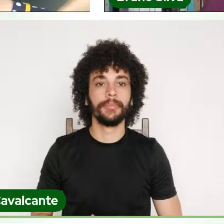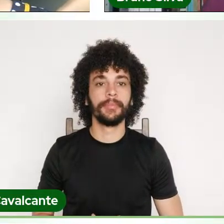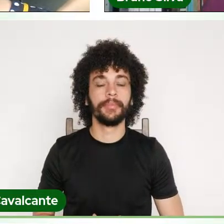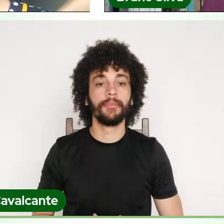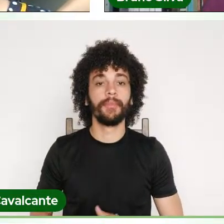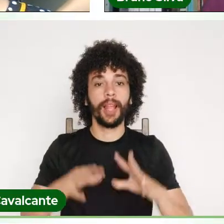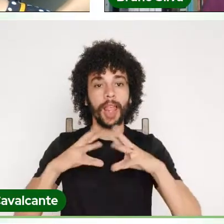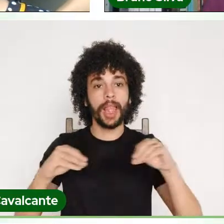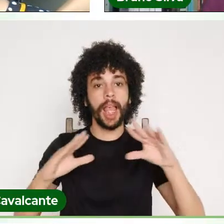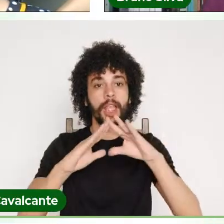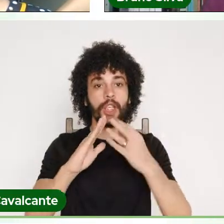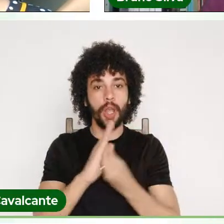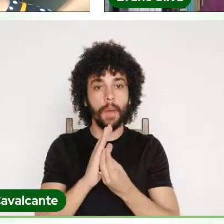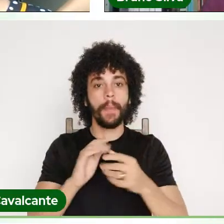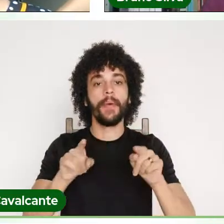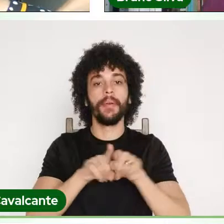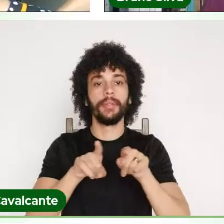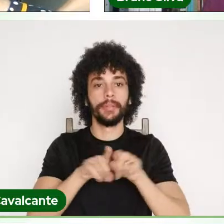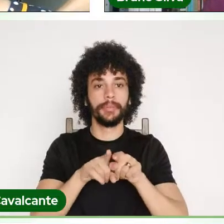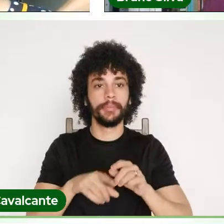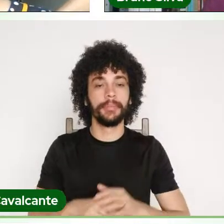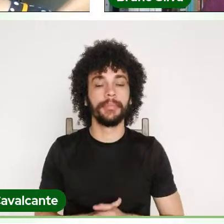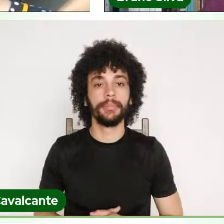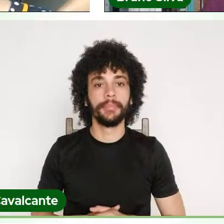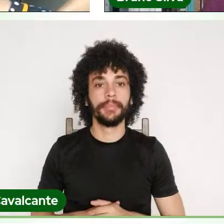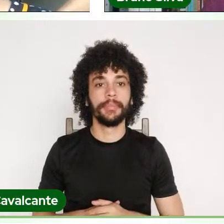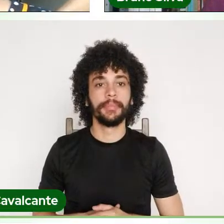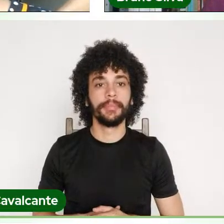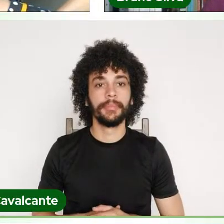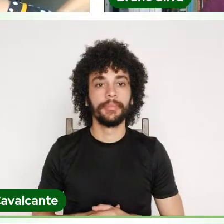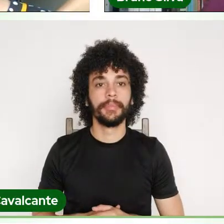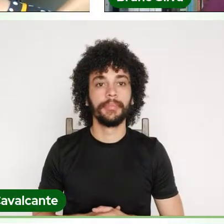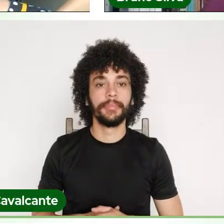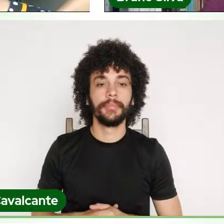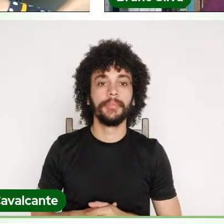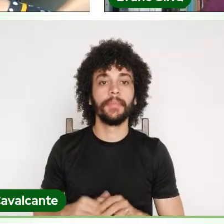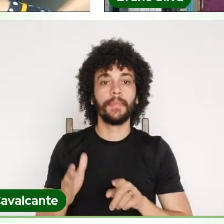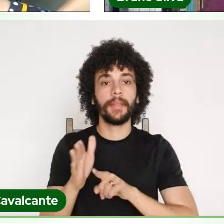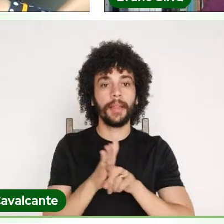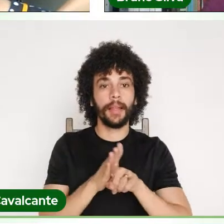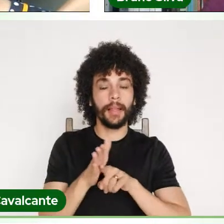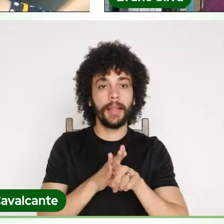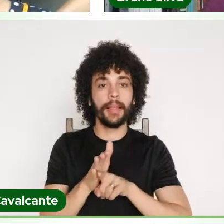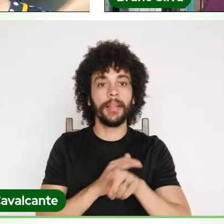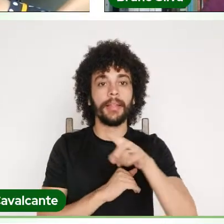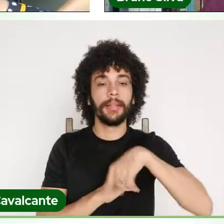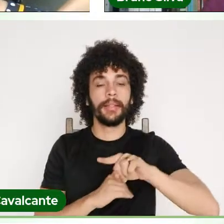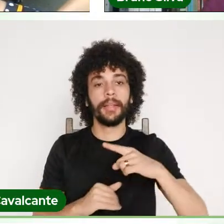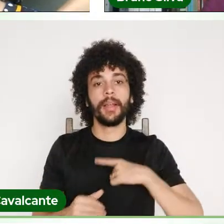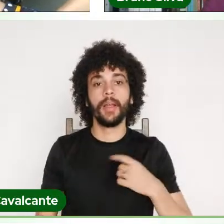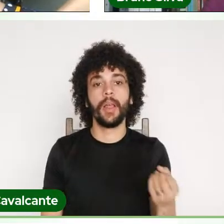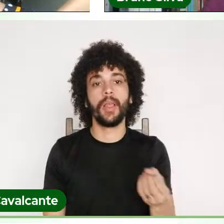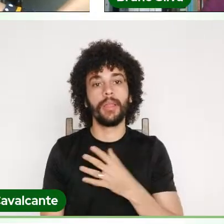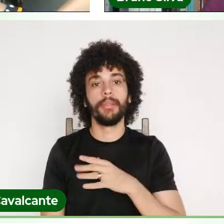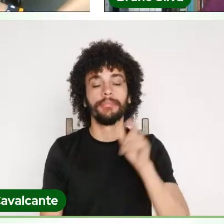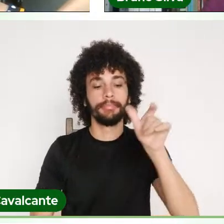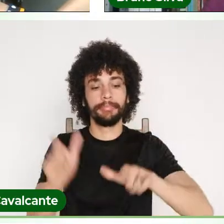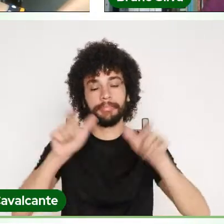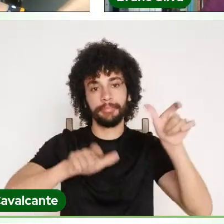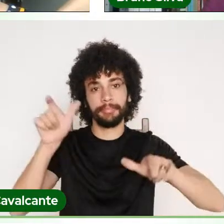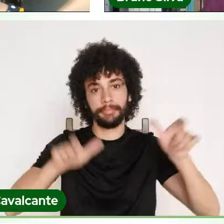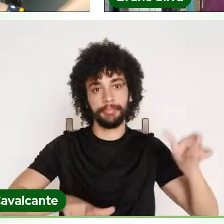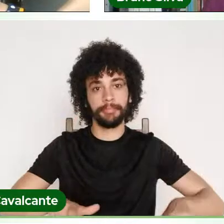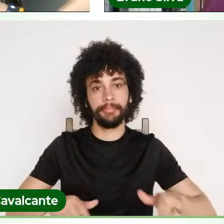quilombolas, e o ensino e a pesquisa pensada para esses novos atores, então